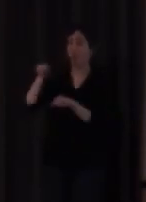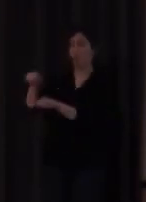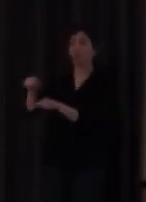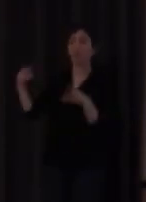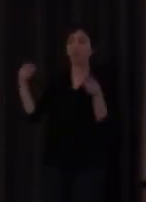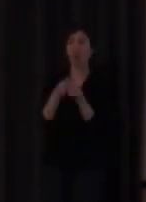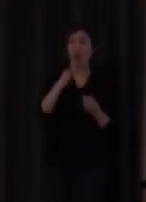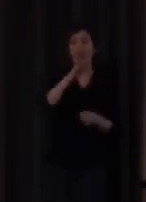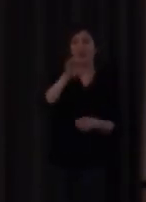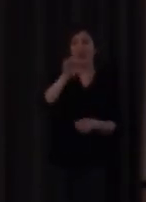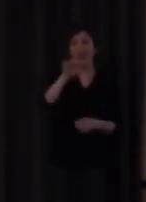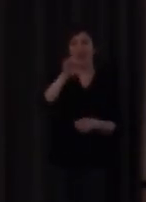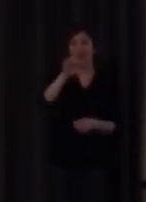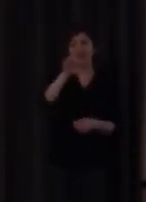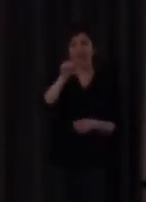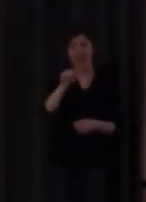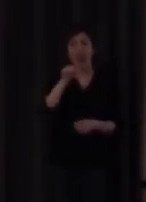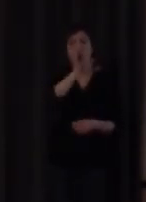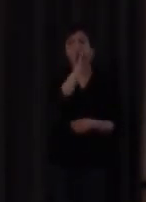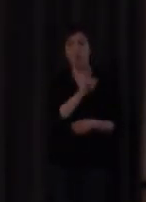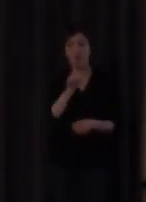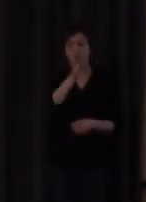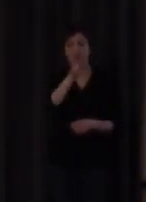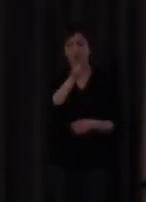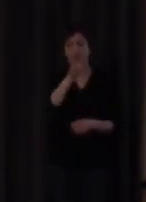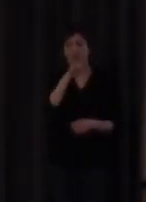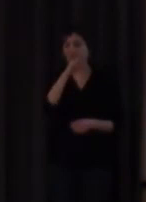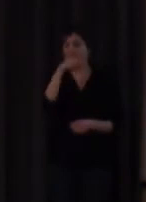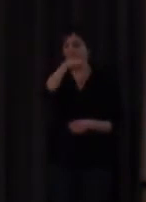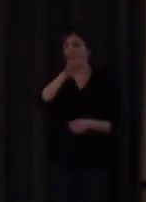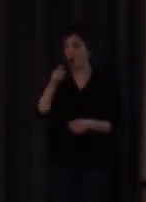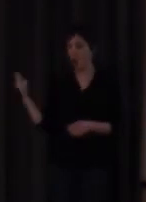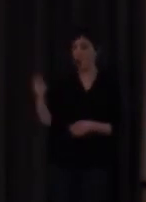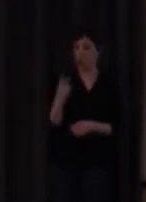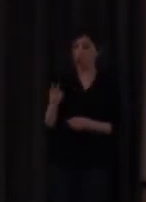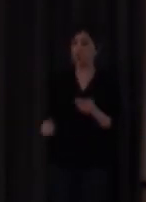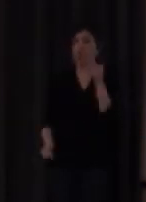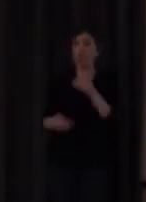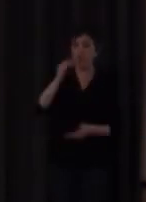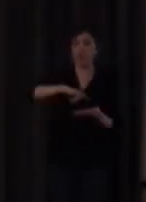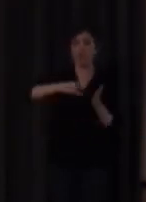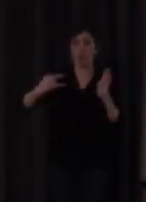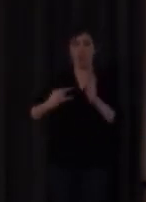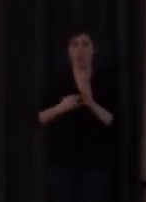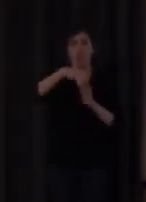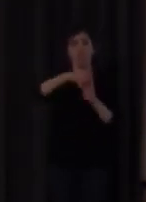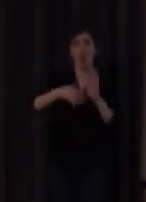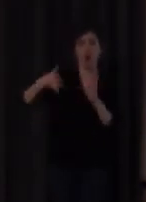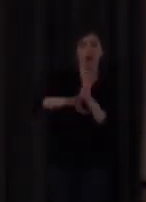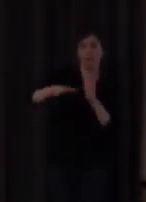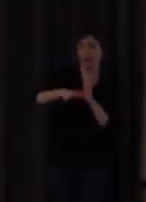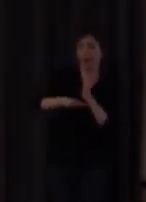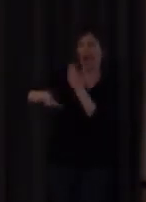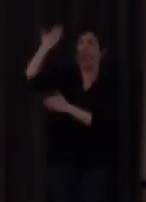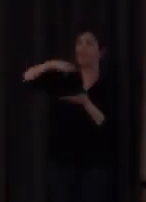junto con Teresa López Vicente son los artífices de la puesta en marcha de este gran proyecto de este programa era proyecto